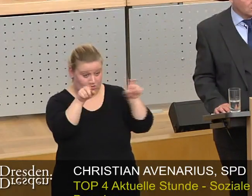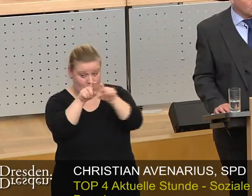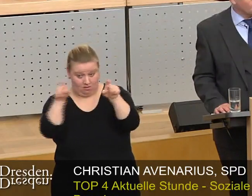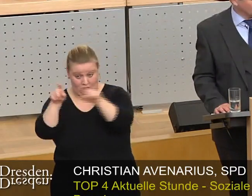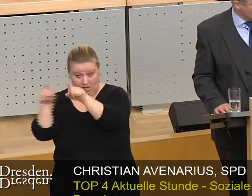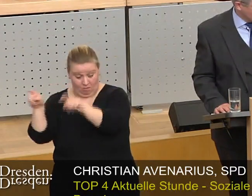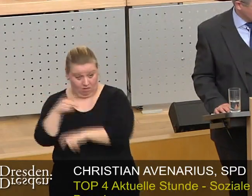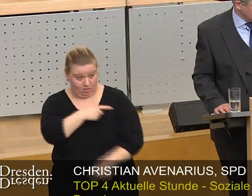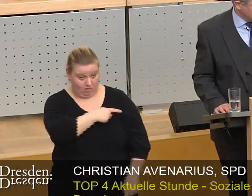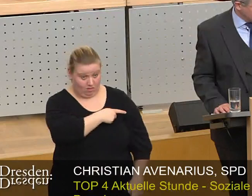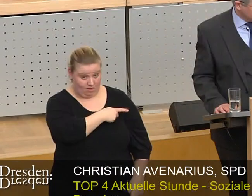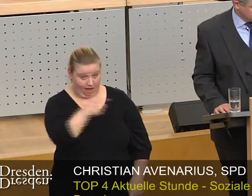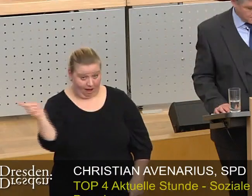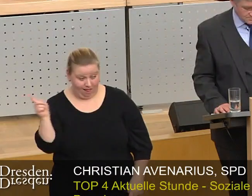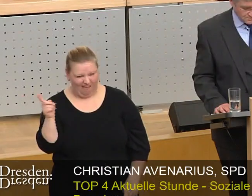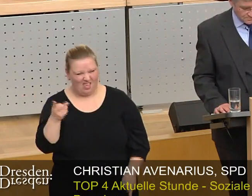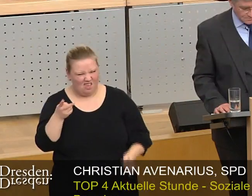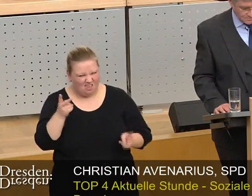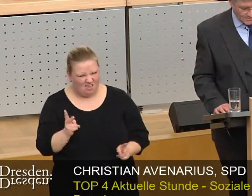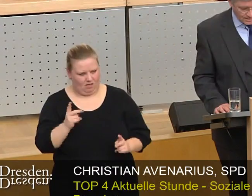oder von Heuschrecken betrieben.